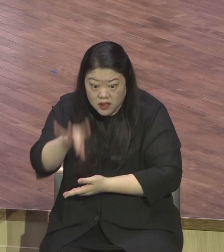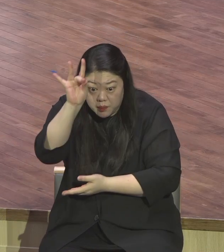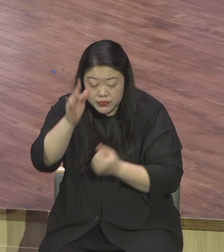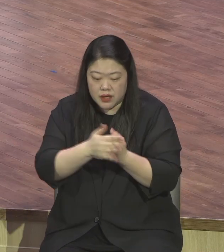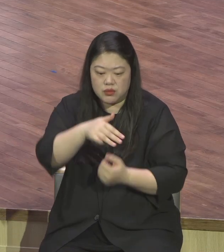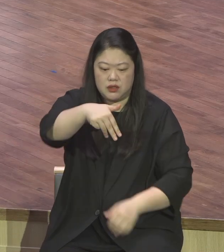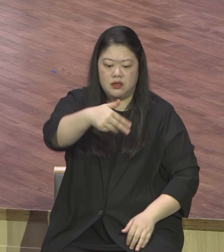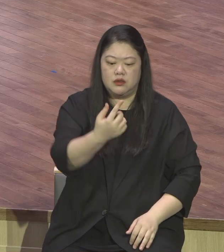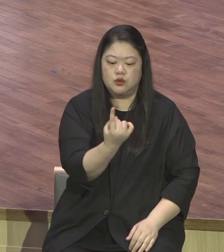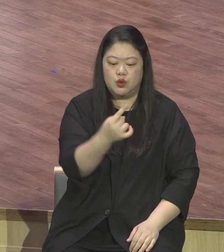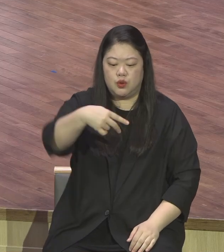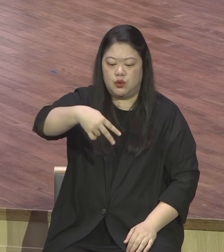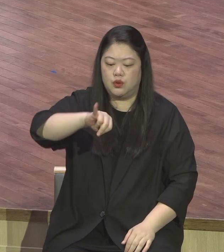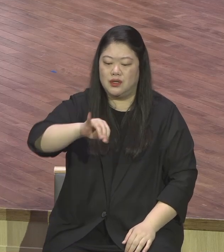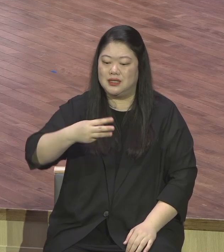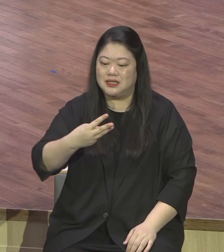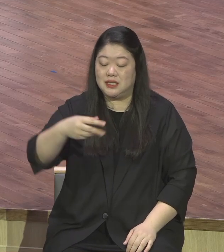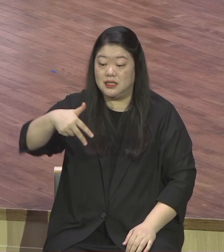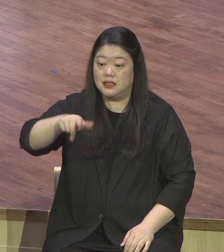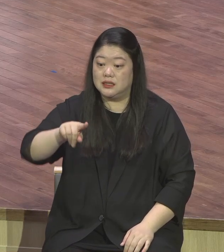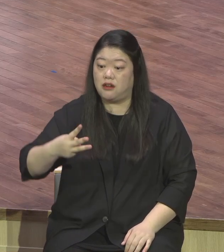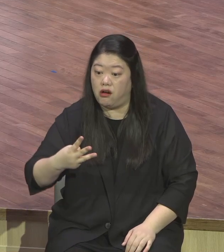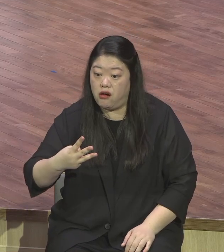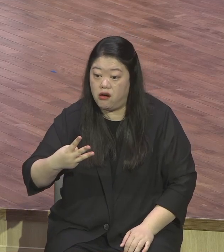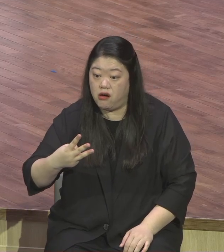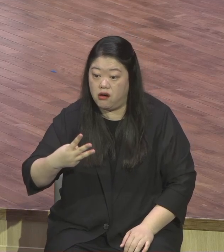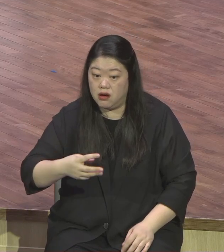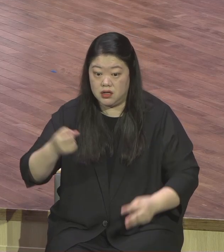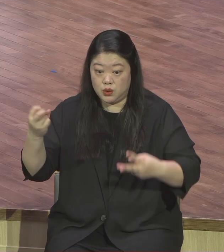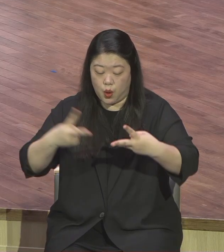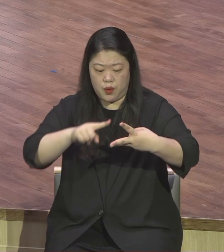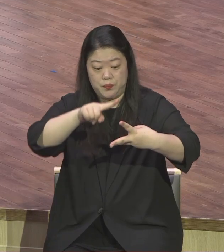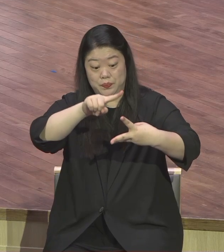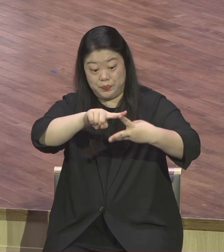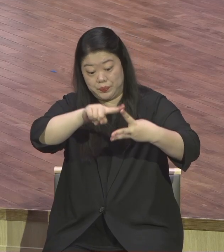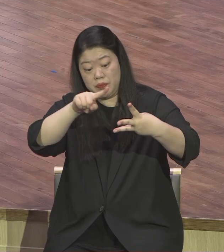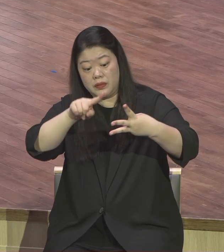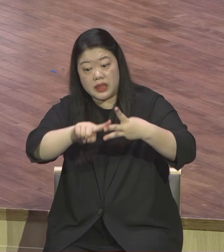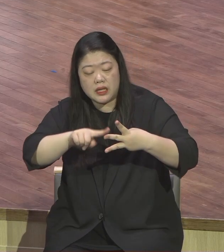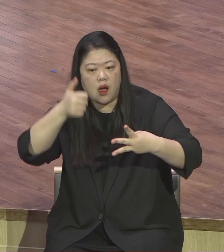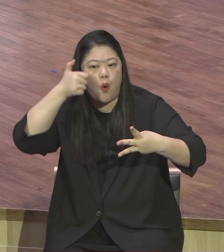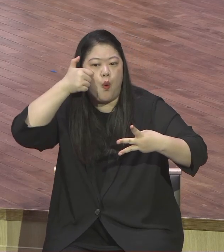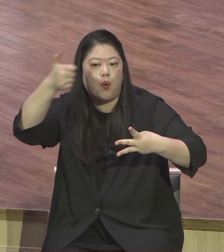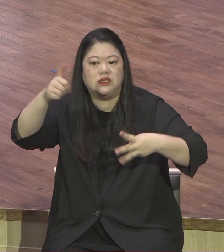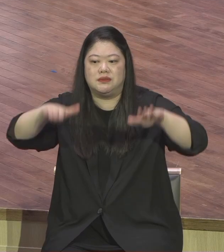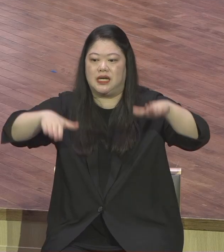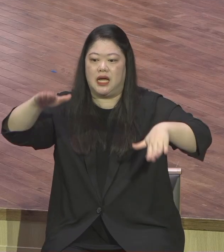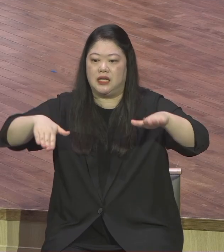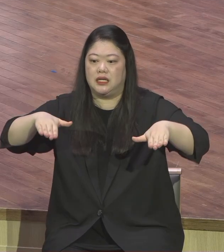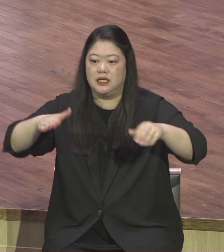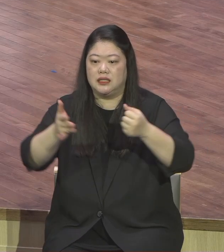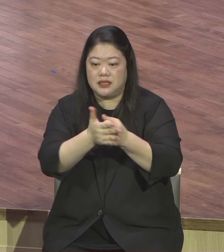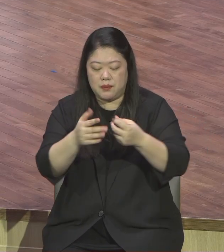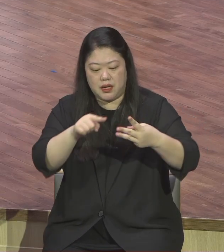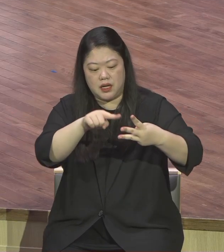6월절 끝나고 딱 50일째다. 그래서 오순절이라고 그렇게 말합니다.